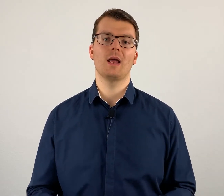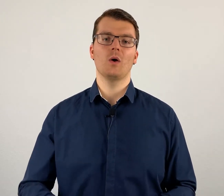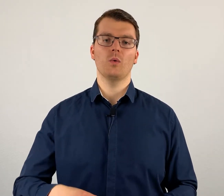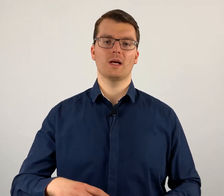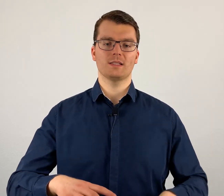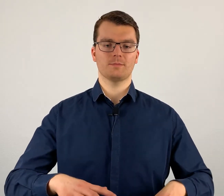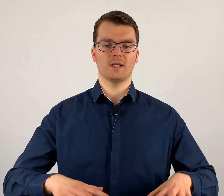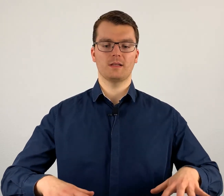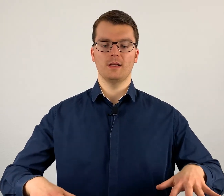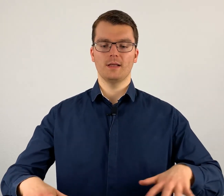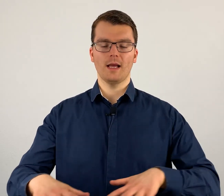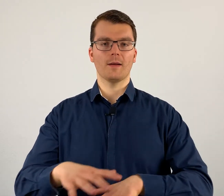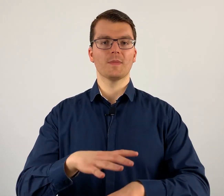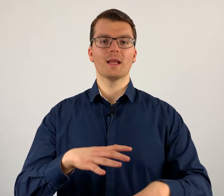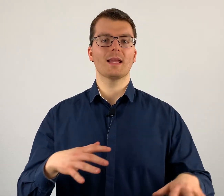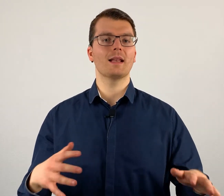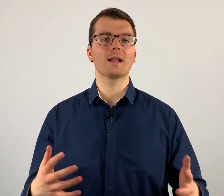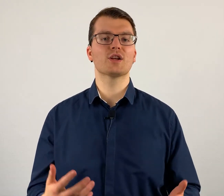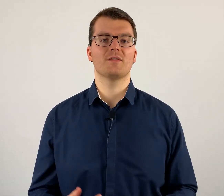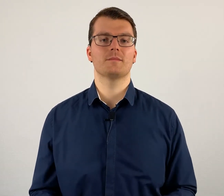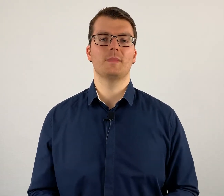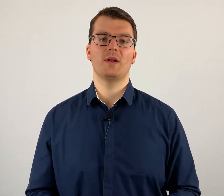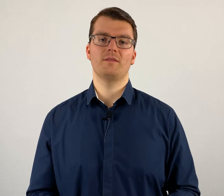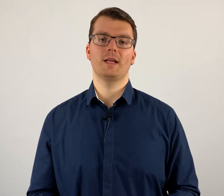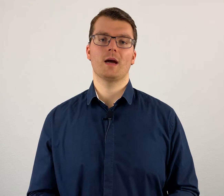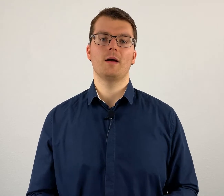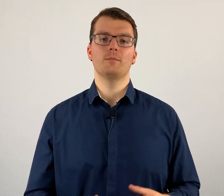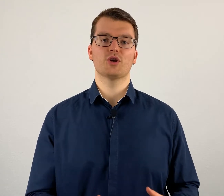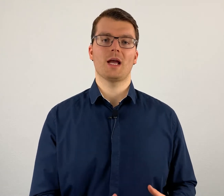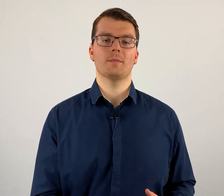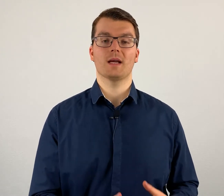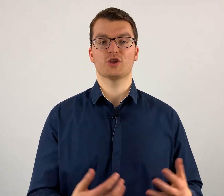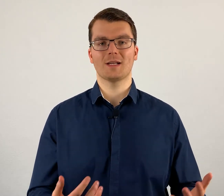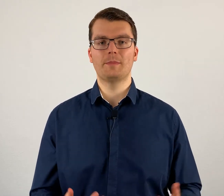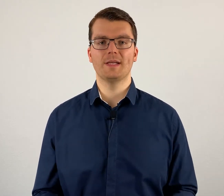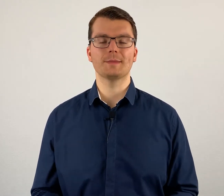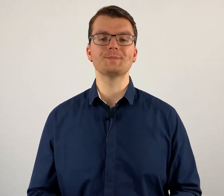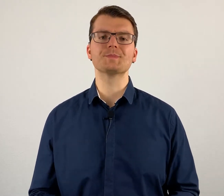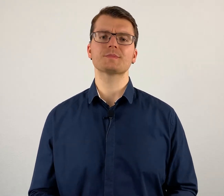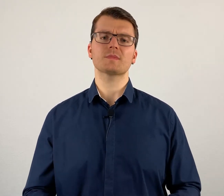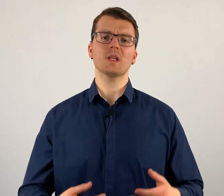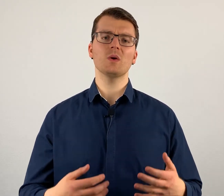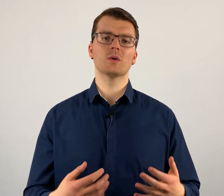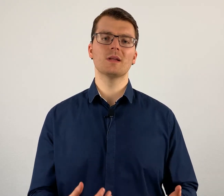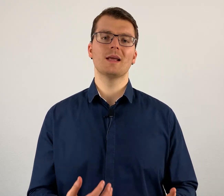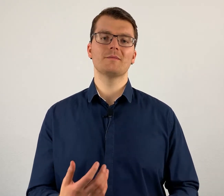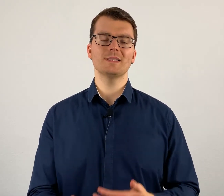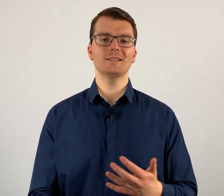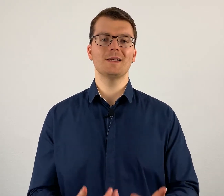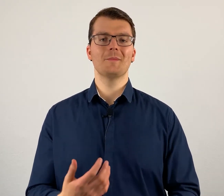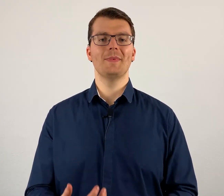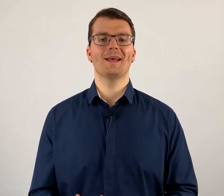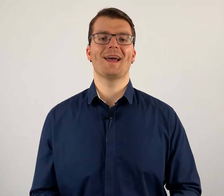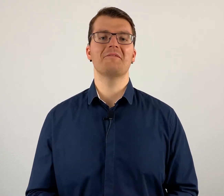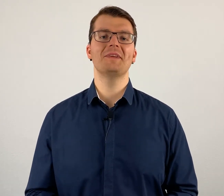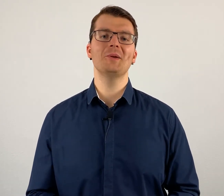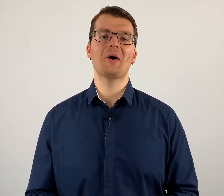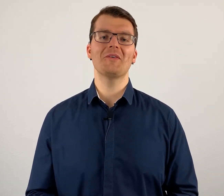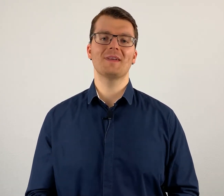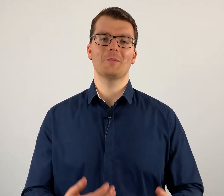oder dass man Landschaften mehr oder weniger beschreiben kann, Stadtbilder. Und wenn Sie mir dann ein Video aufnehmen